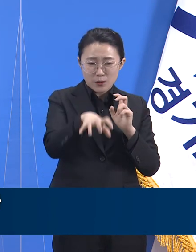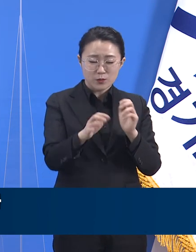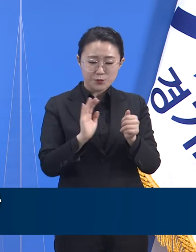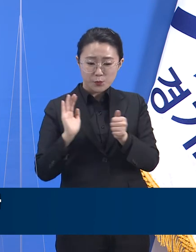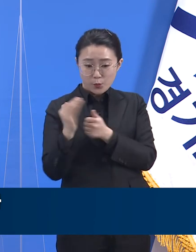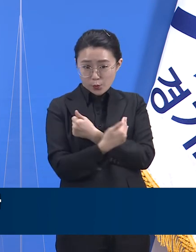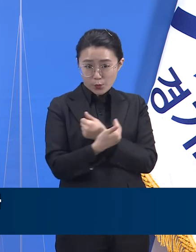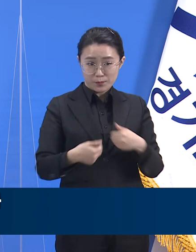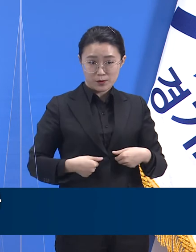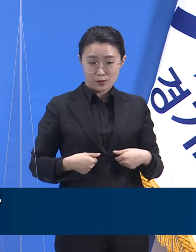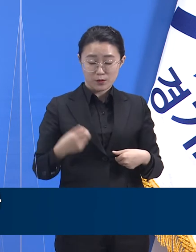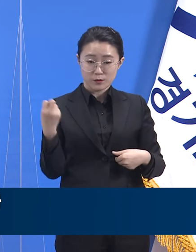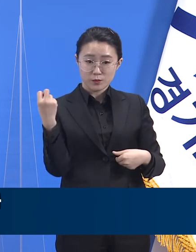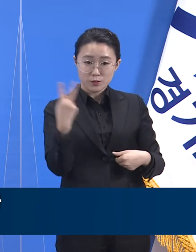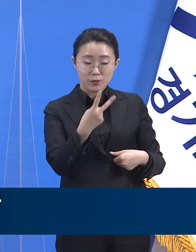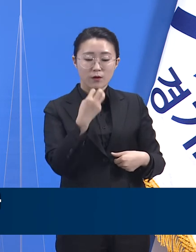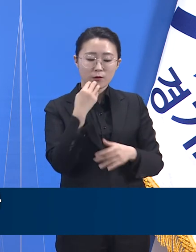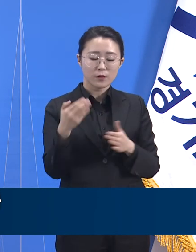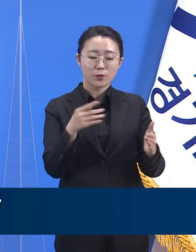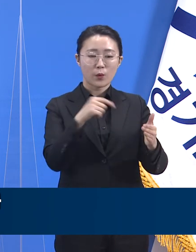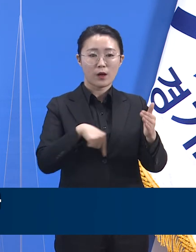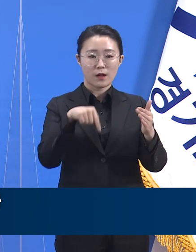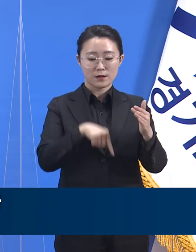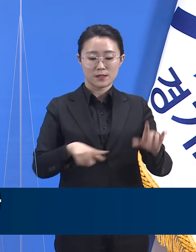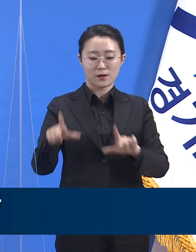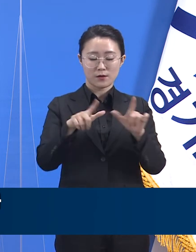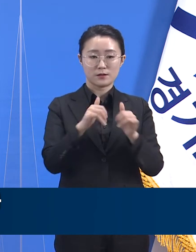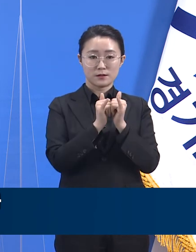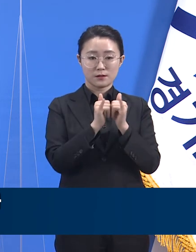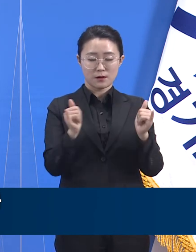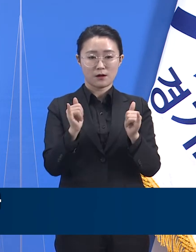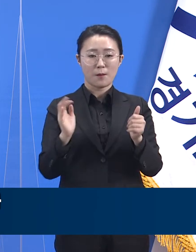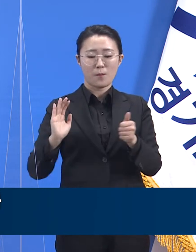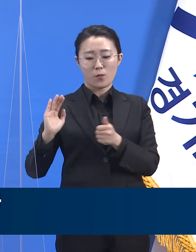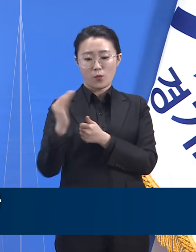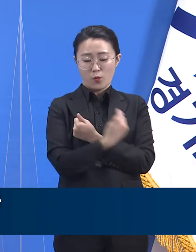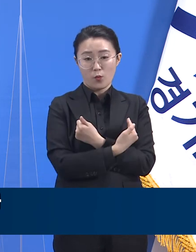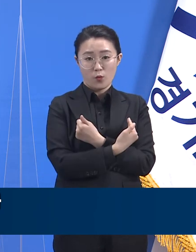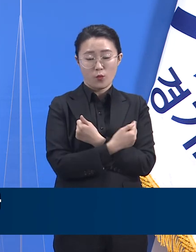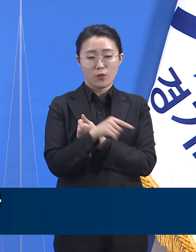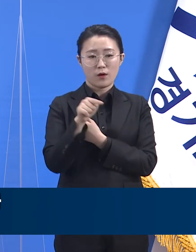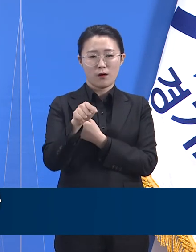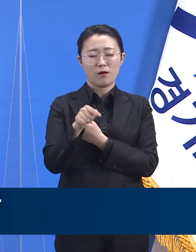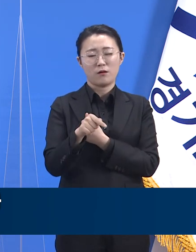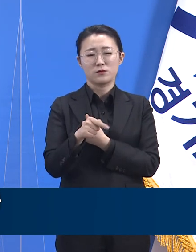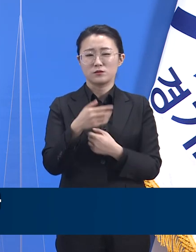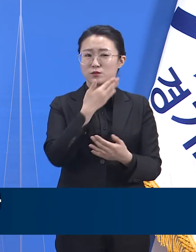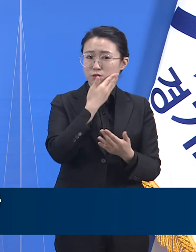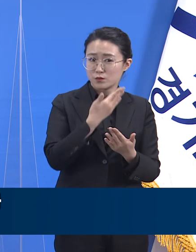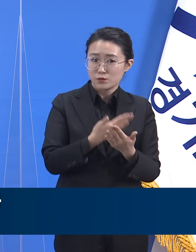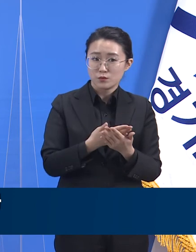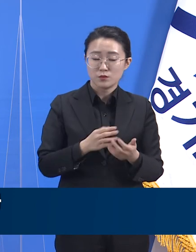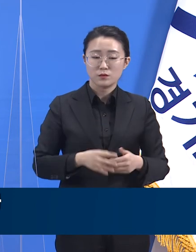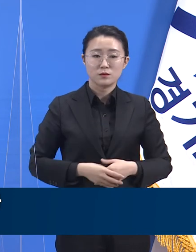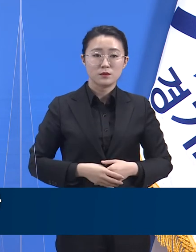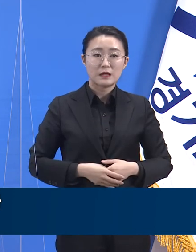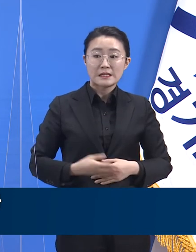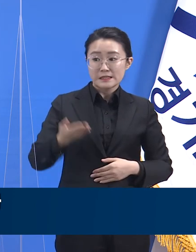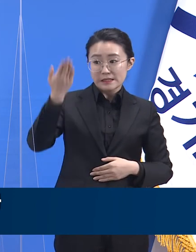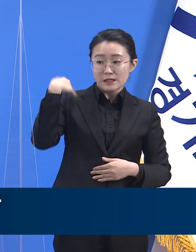건강을 보호해야 하는 숙제는 여전히 남아 있습니다. 지난 브리핑 때 말씀드린 것처럼